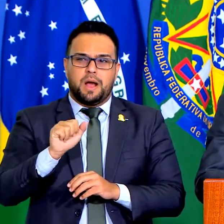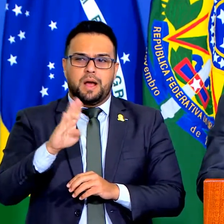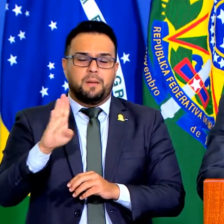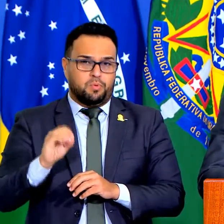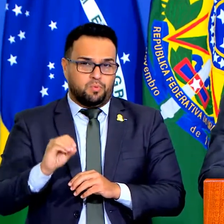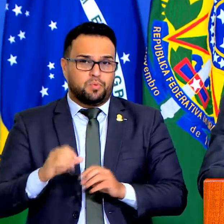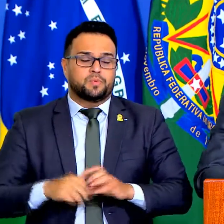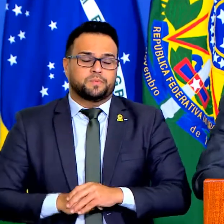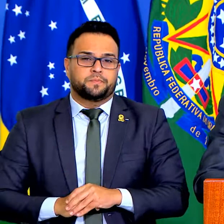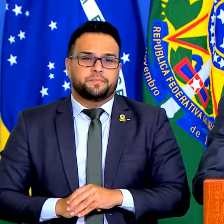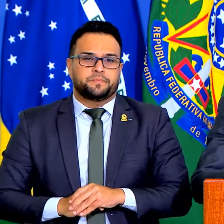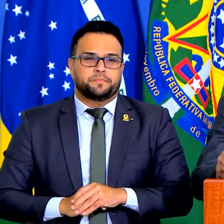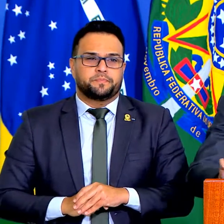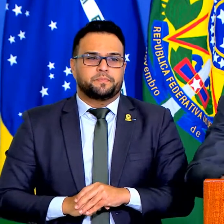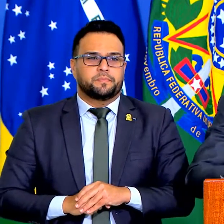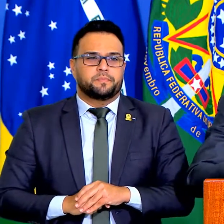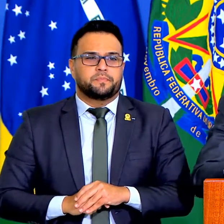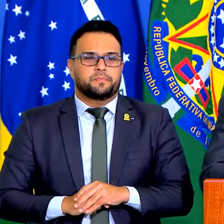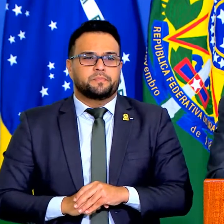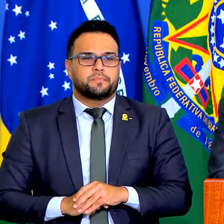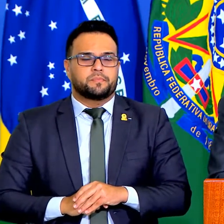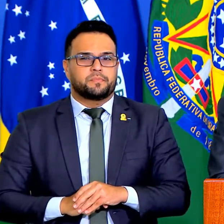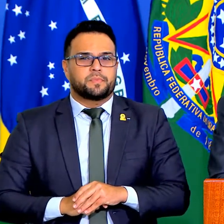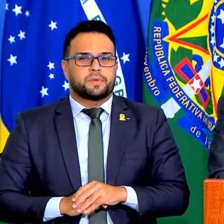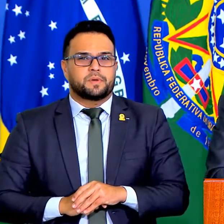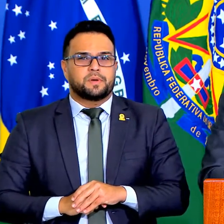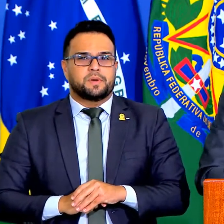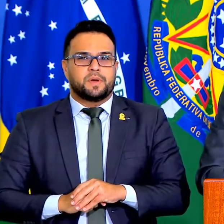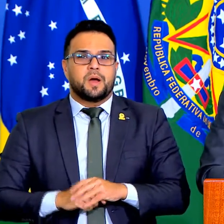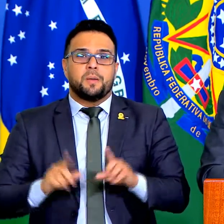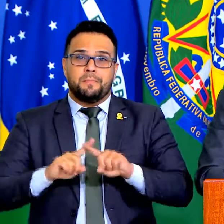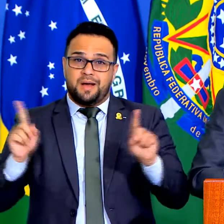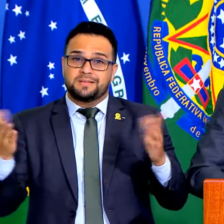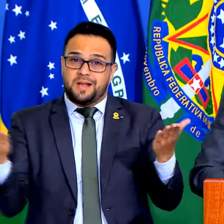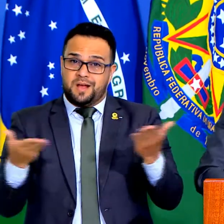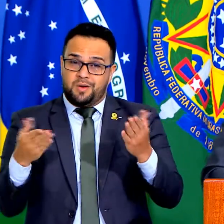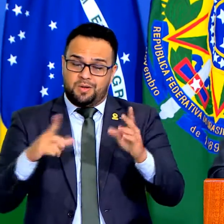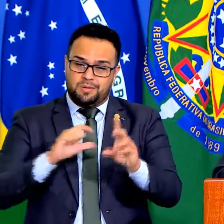Isso, em grande parte, mudou. E mudou para melhor.